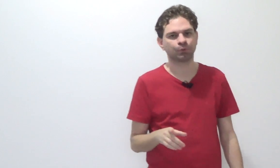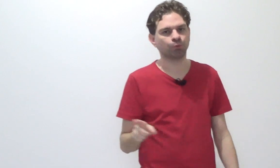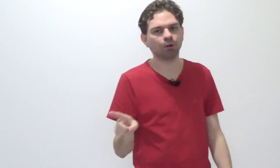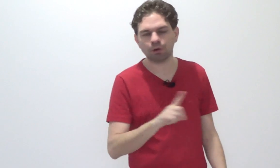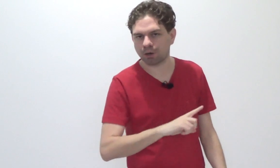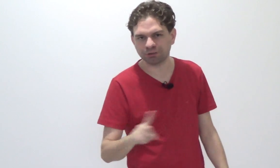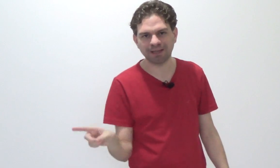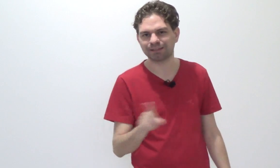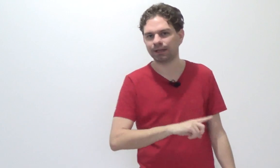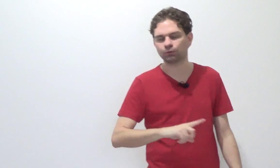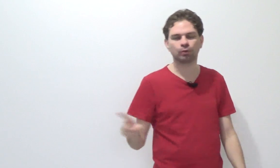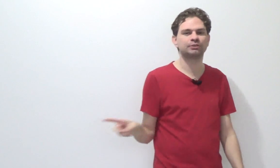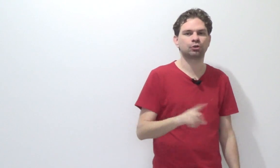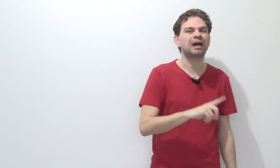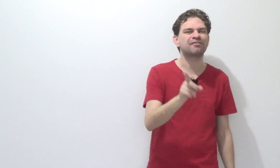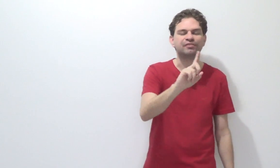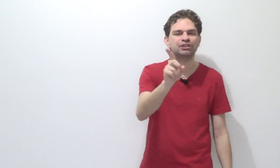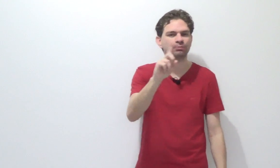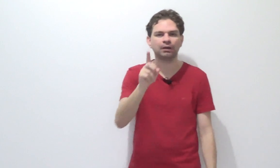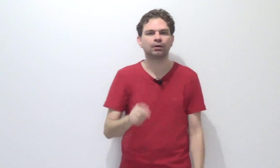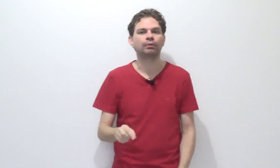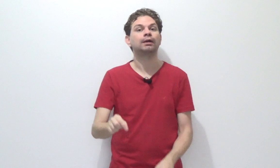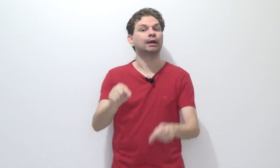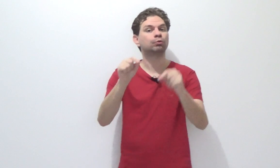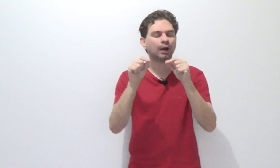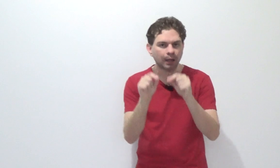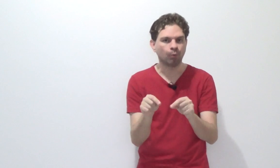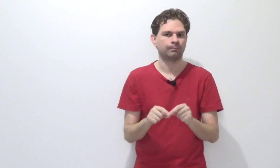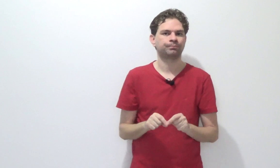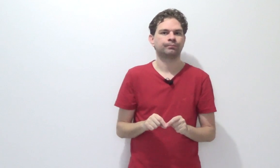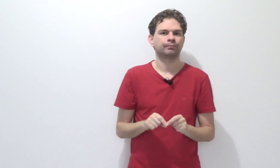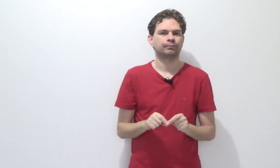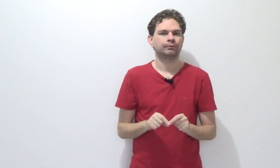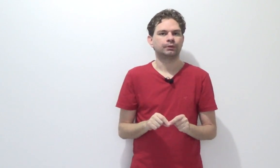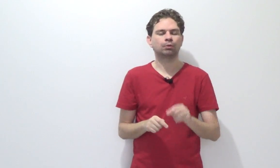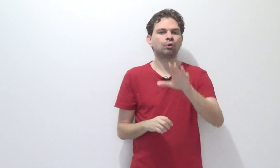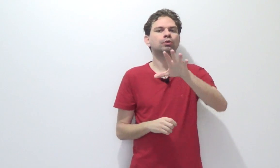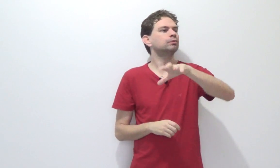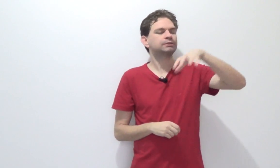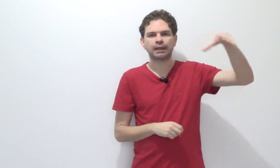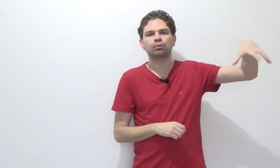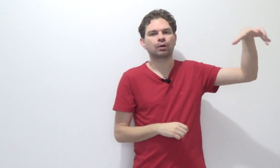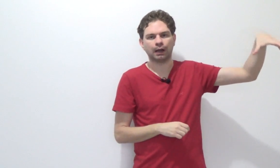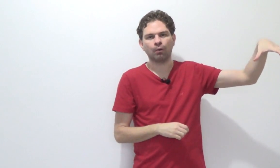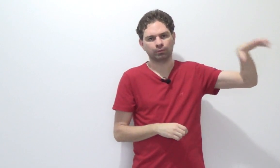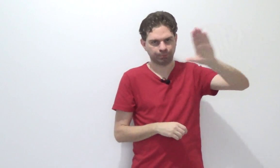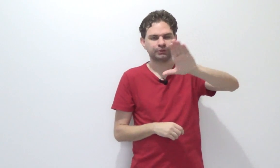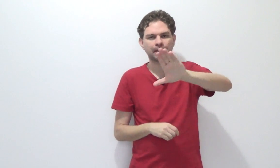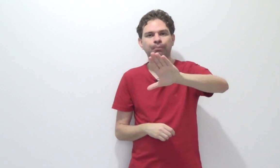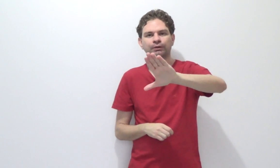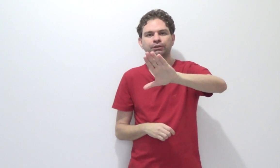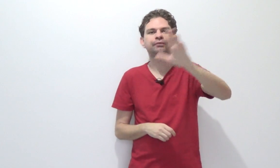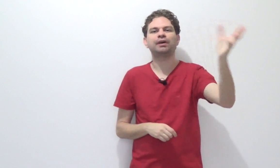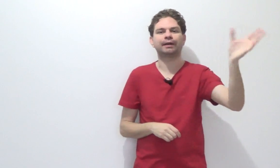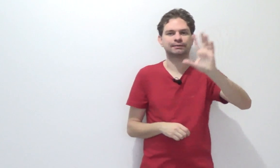Não é o local de residência ou domicílio da vítima, não. É do réu. Então, quando eu não sei o local, por isso que é importante a diferença.